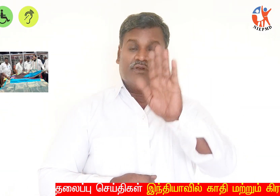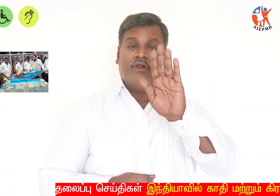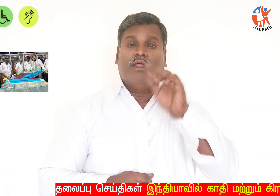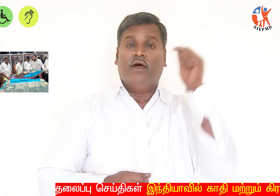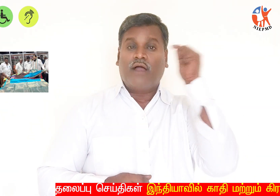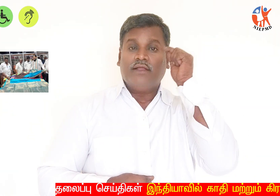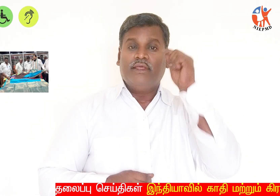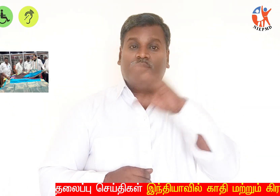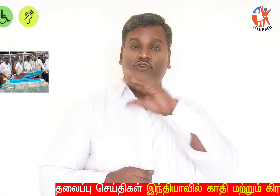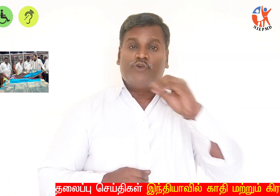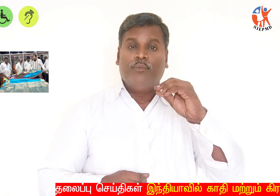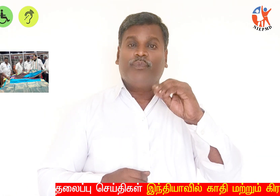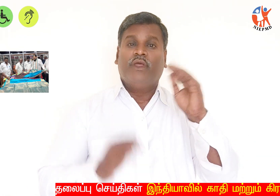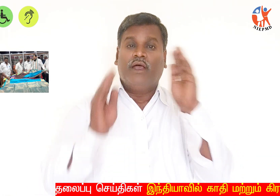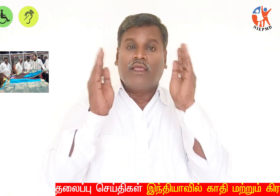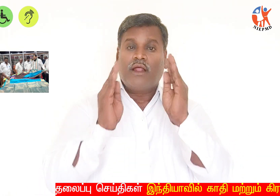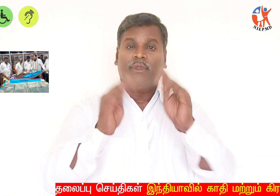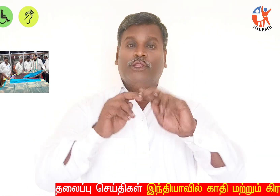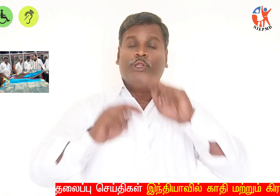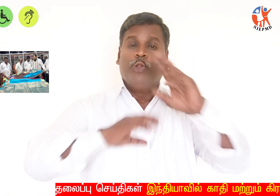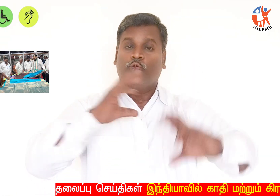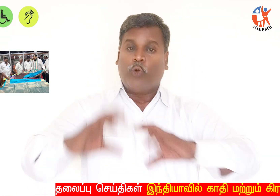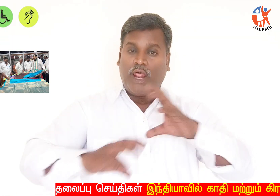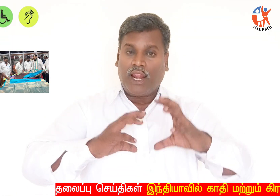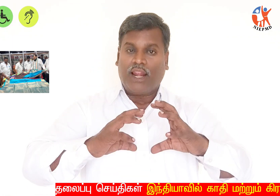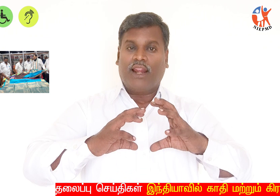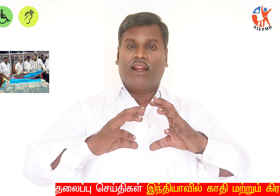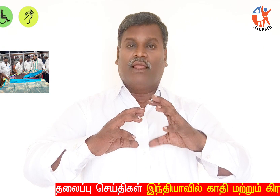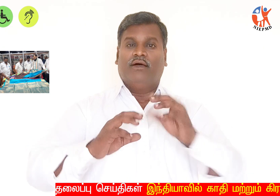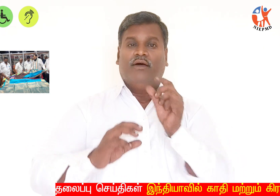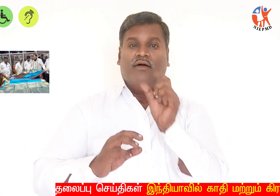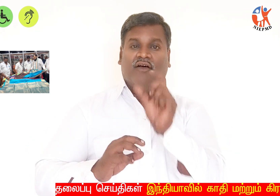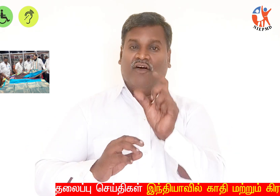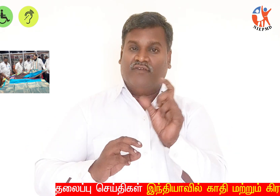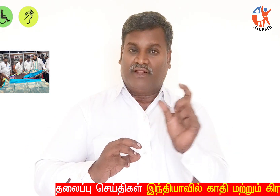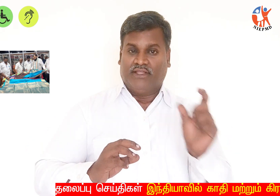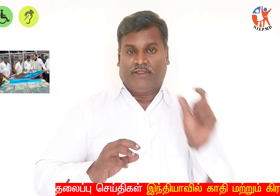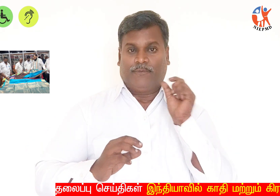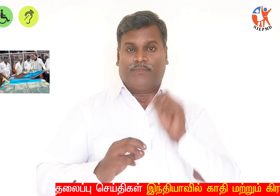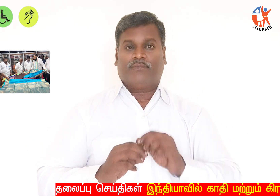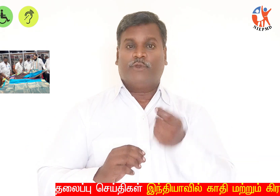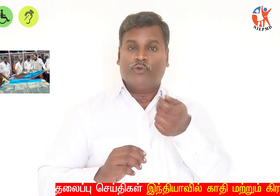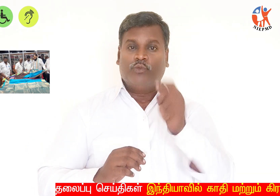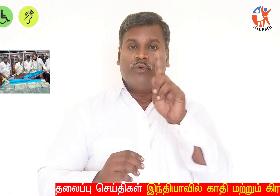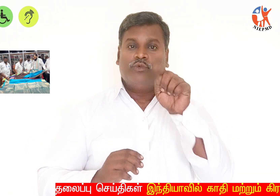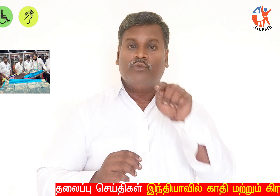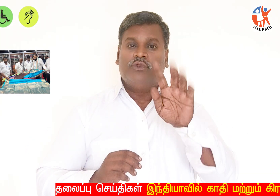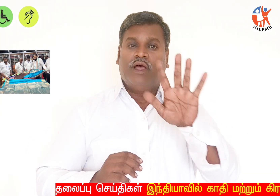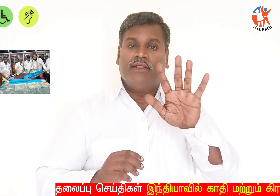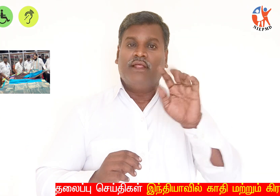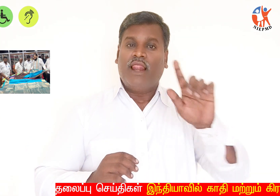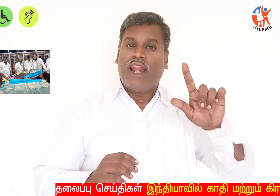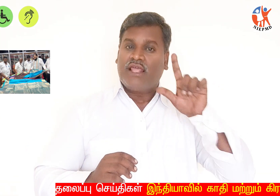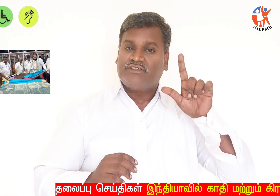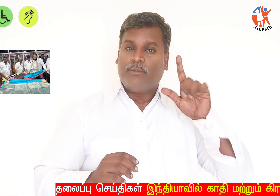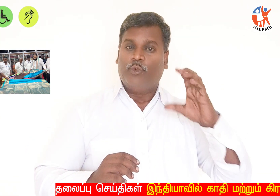இந்தியாவில் காதி மற்றும் கராமத் தொழில்களின் வர்த்தகம் இதுவாய் ஒன்று பொல்லி ஐந்திலட்சம் கோடி ஏத் தாண்டியுள்ளதி என